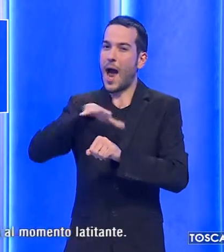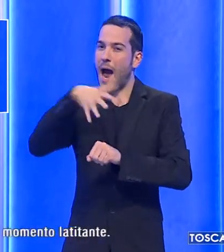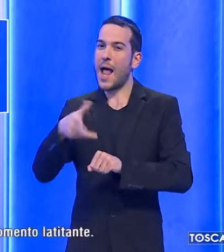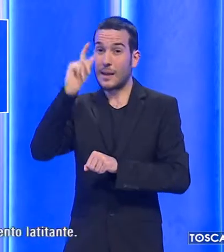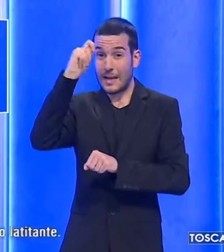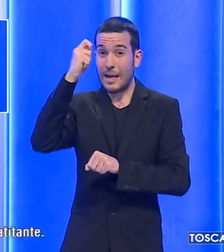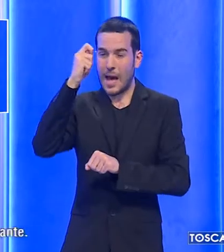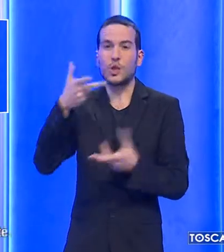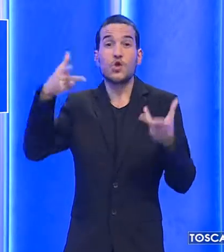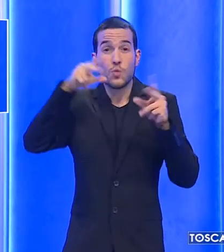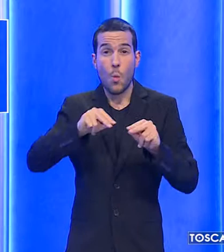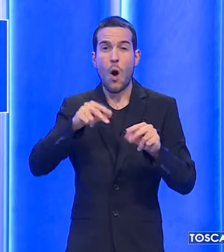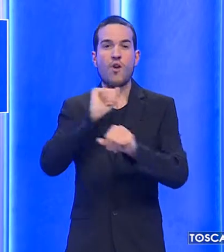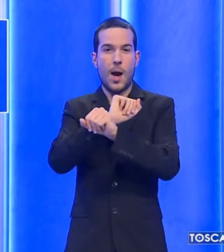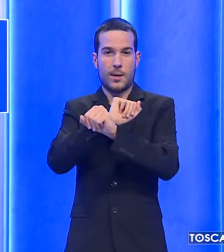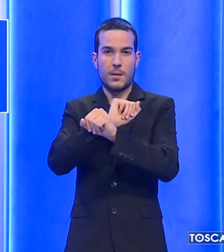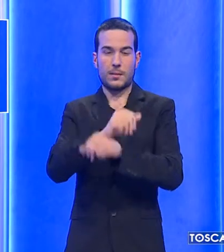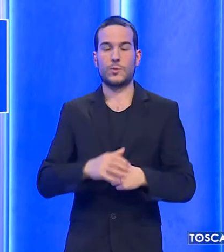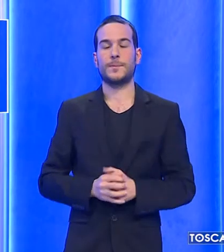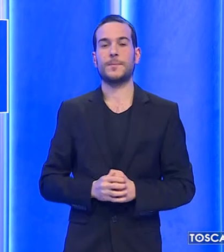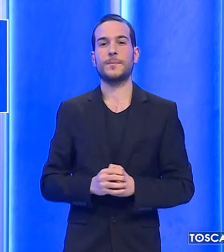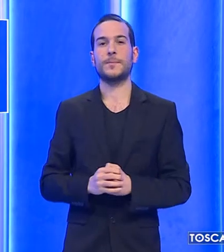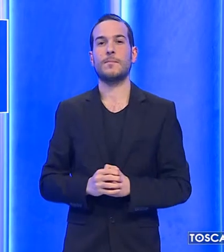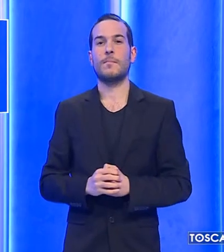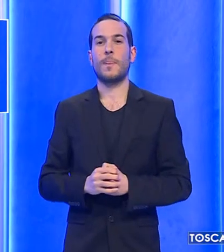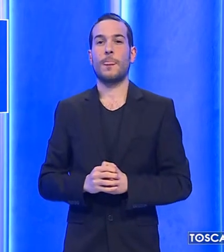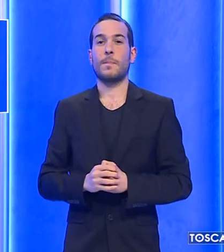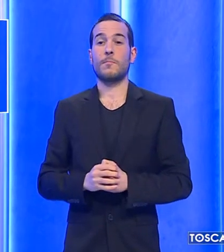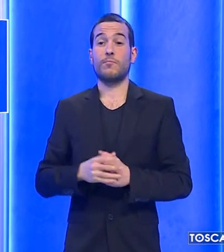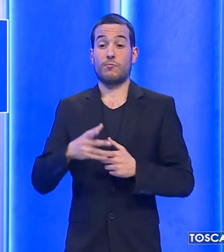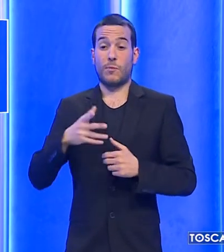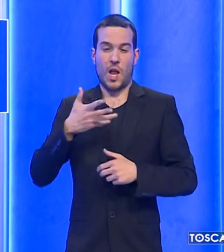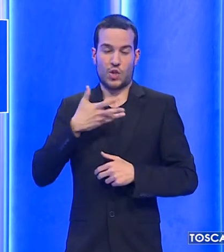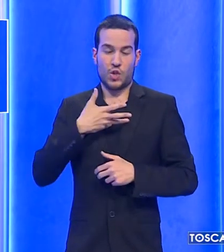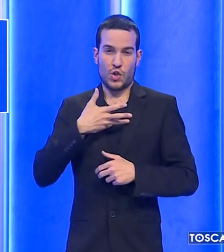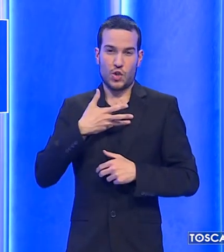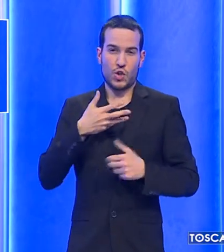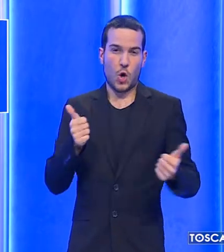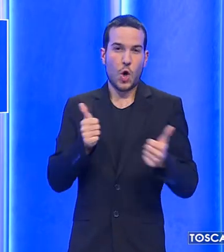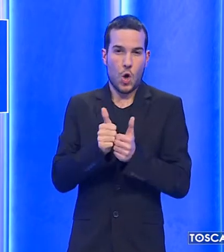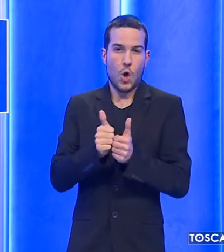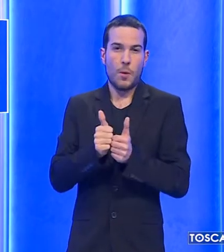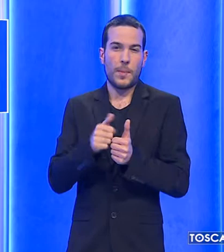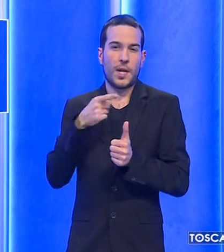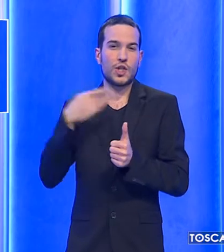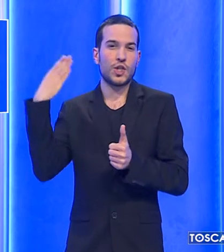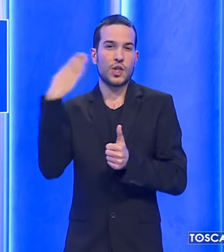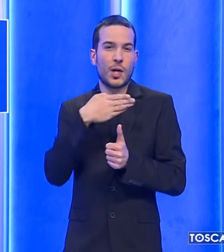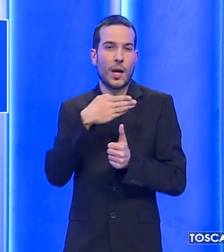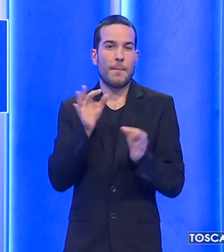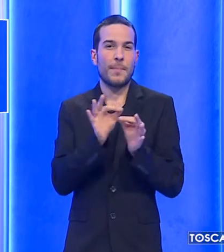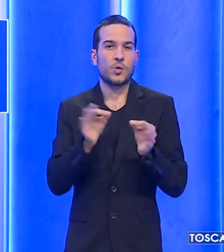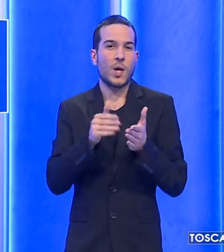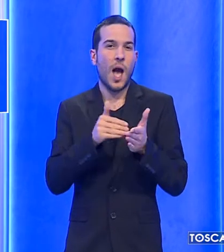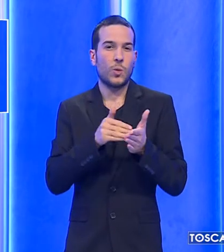un nuovo arresto. Avrebbe agito con un complice, anche lui destinatario di misura cautelare, ma al